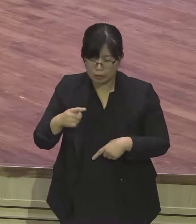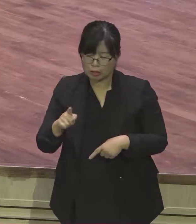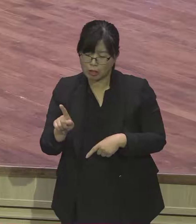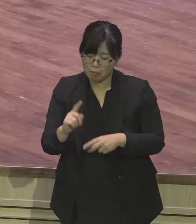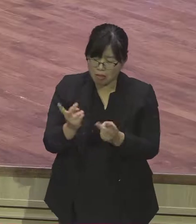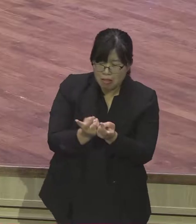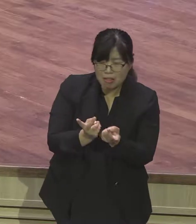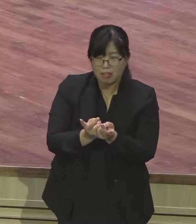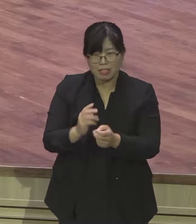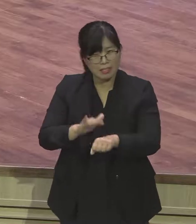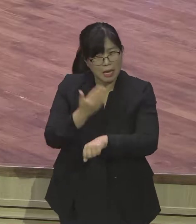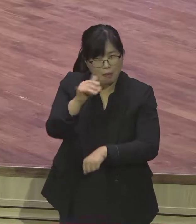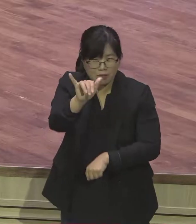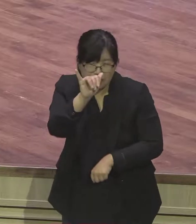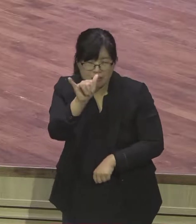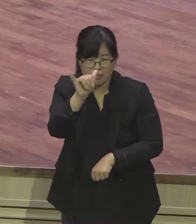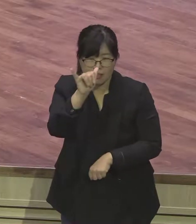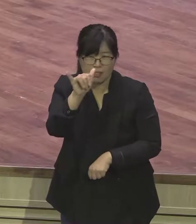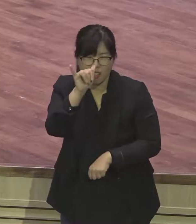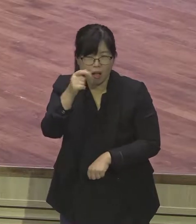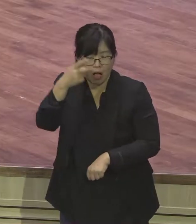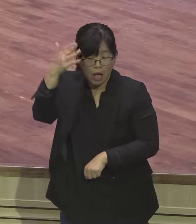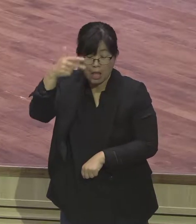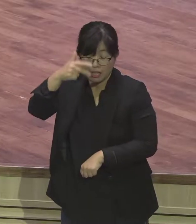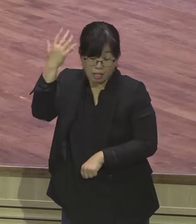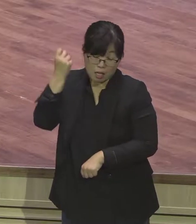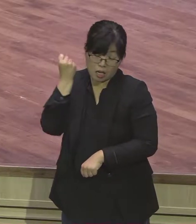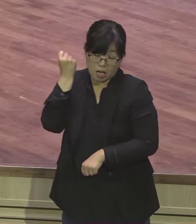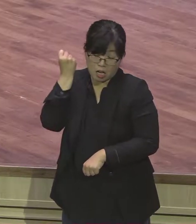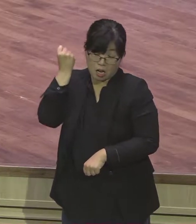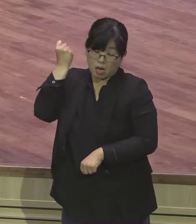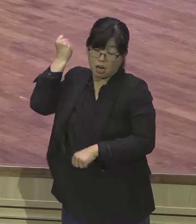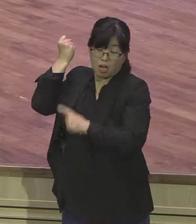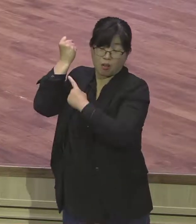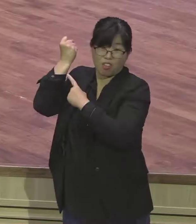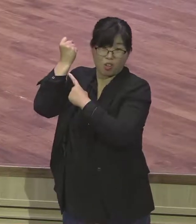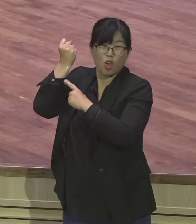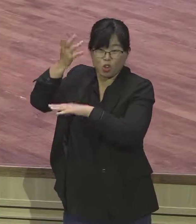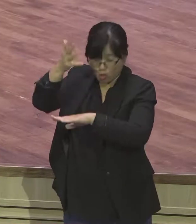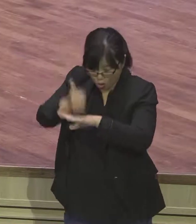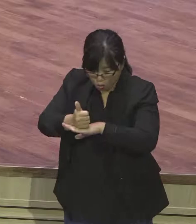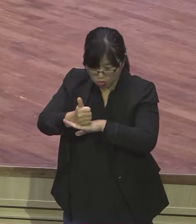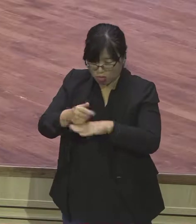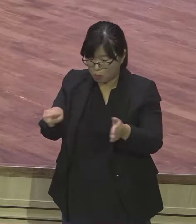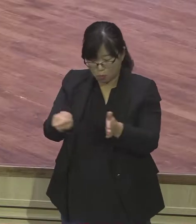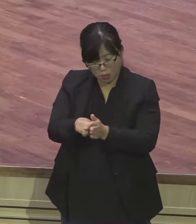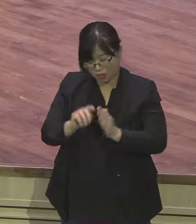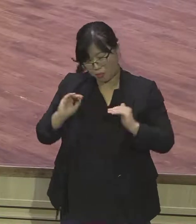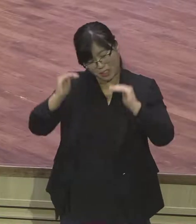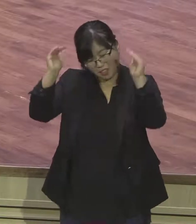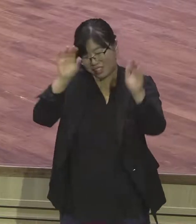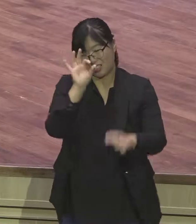이런 사람 완전히 사단의 손님 이 불신앙입니다. 이거지. 자 16절 보세요.